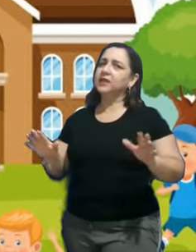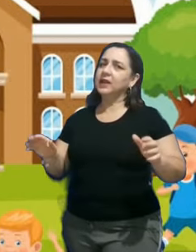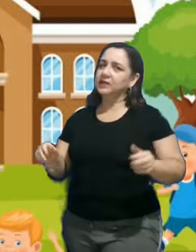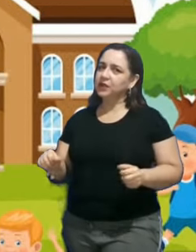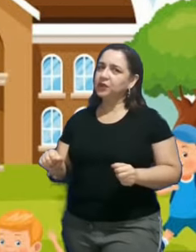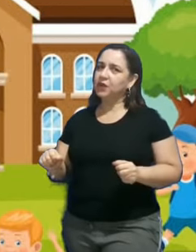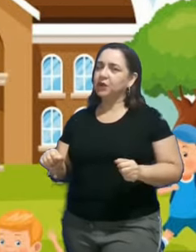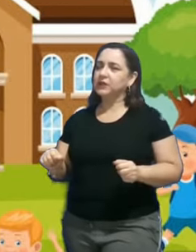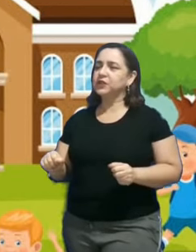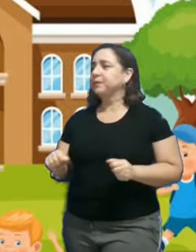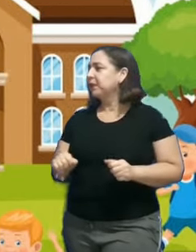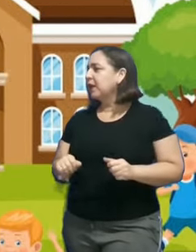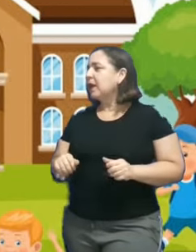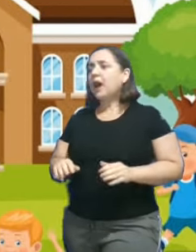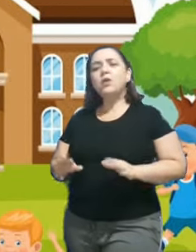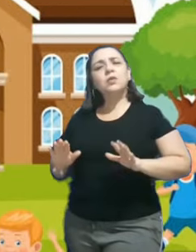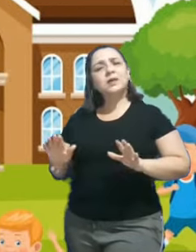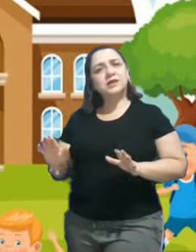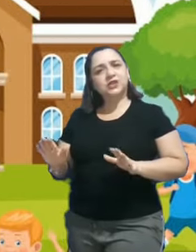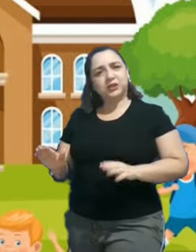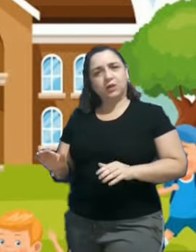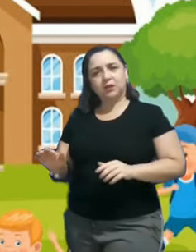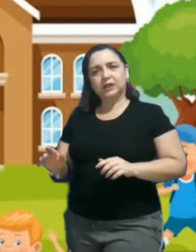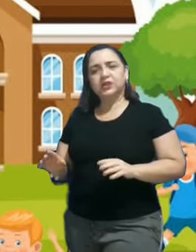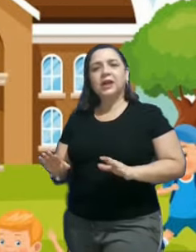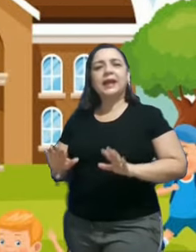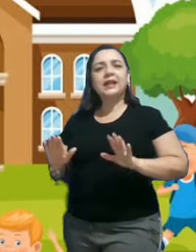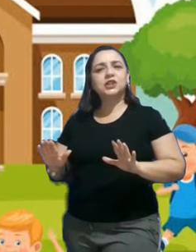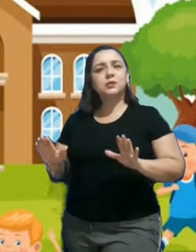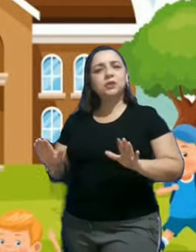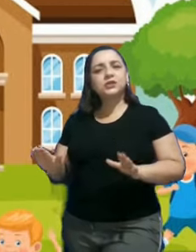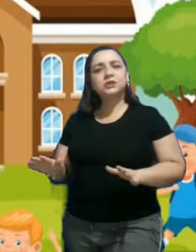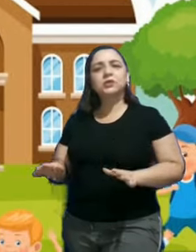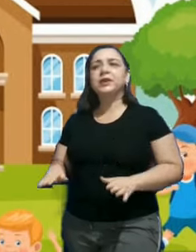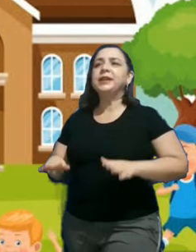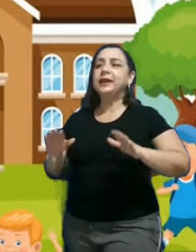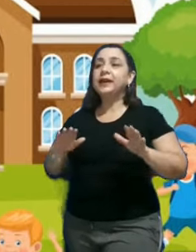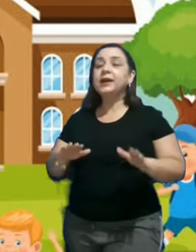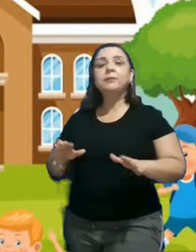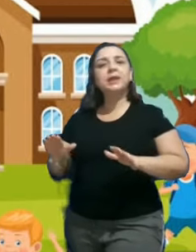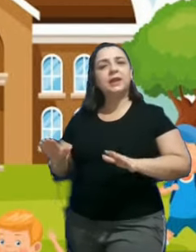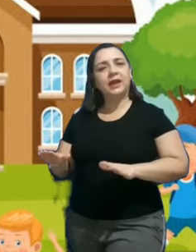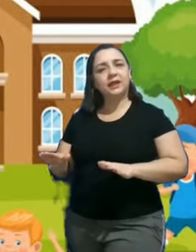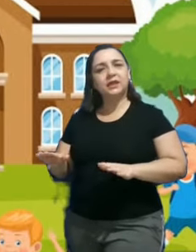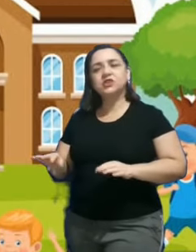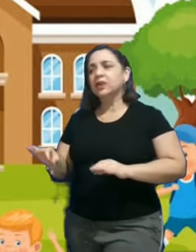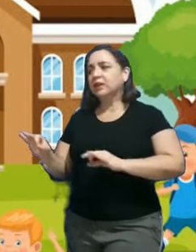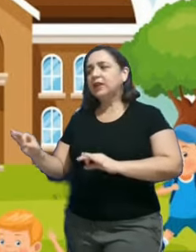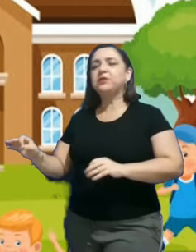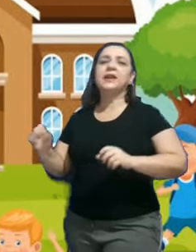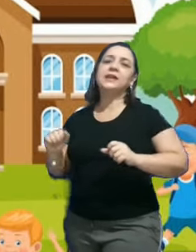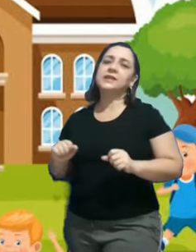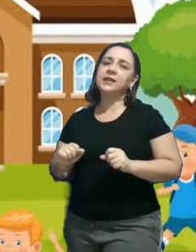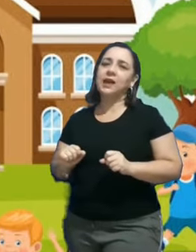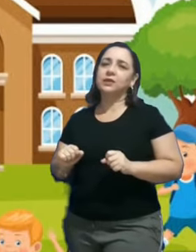entre as escolas. Algumas escolas, elas possuem ambientes